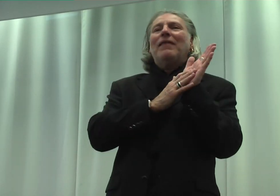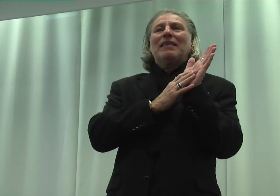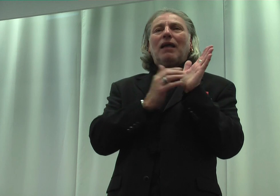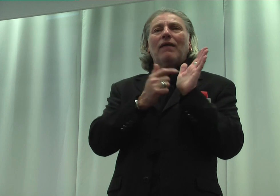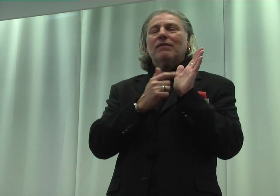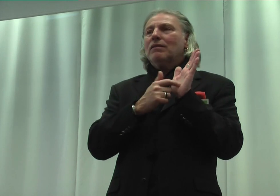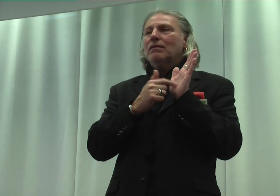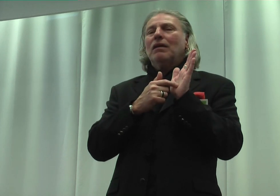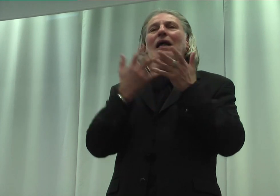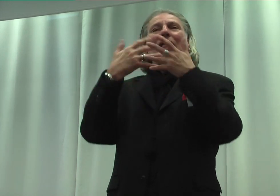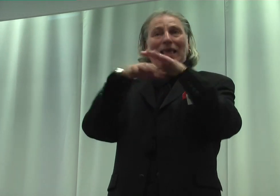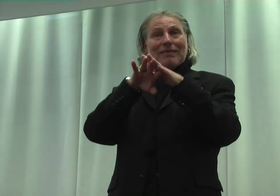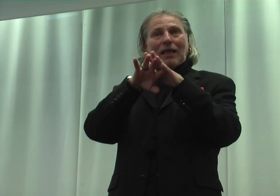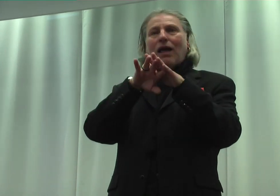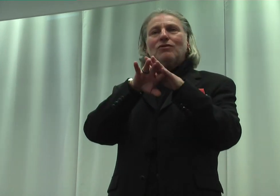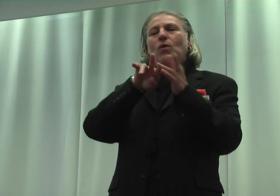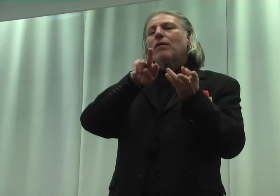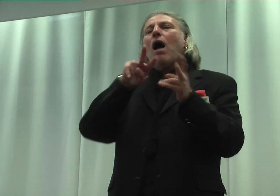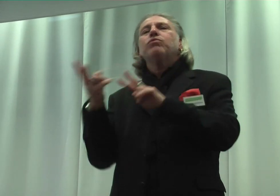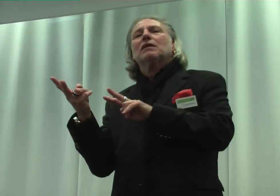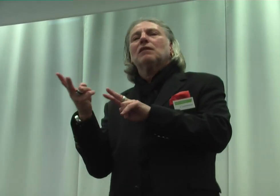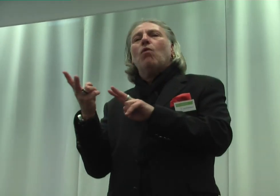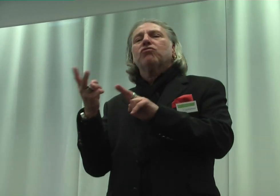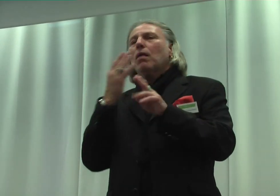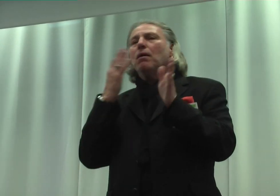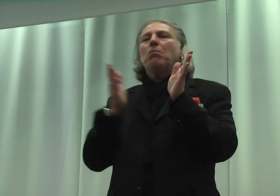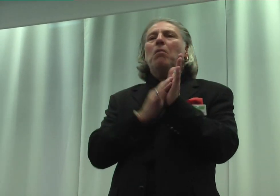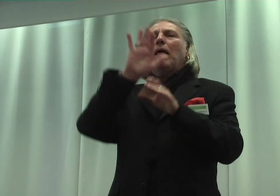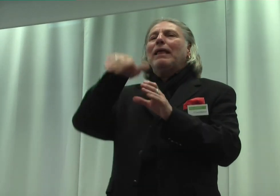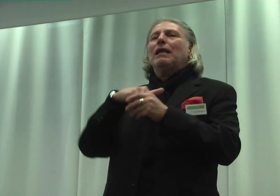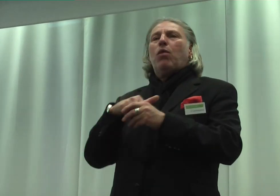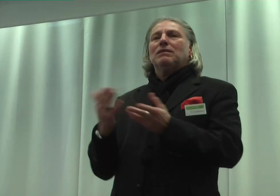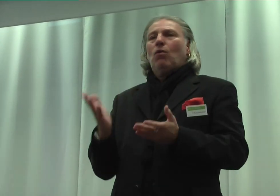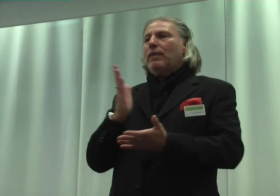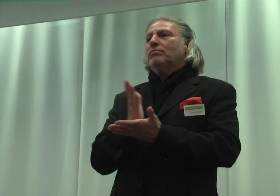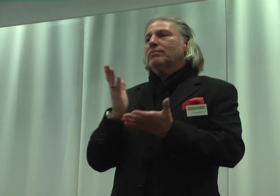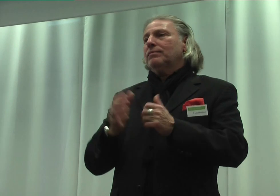Integration gegen das Etikett, Inklusion ausgetauscht wird.